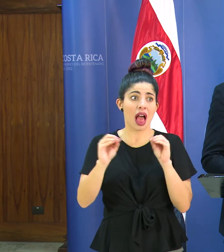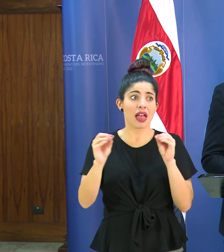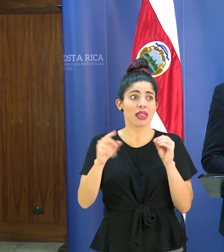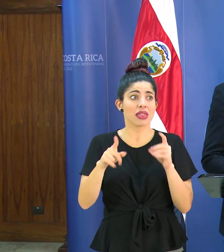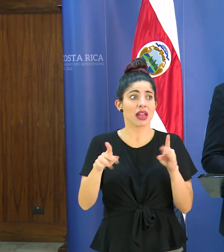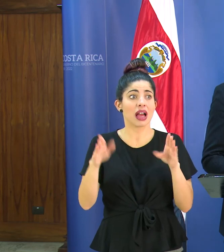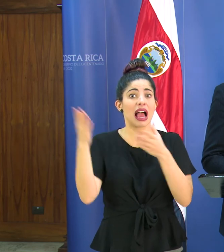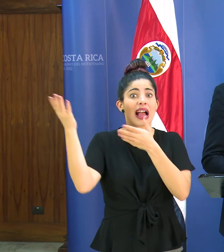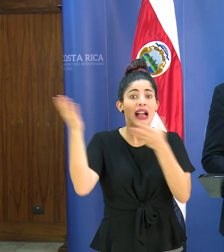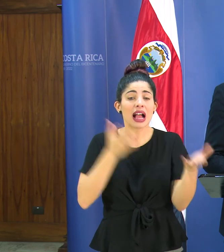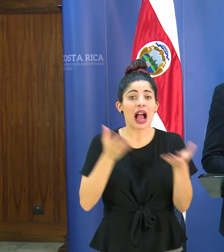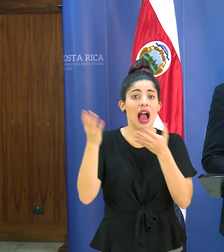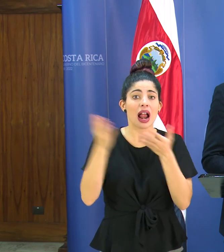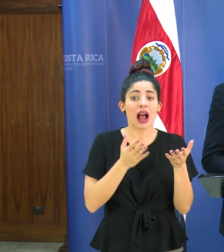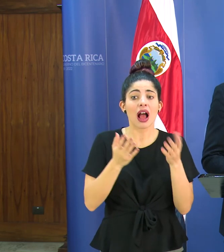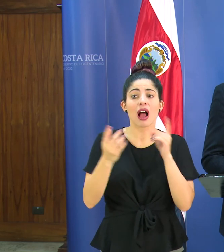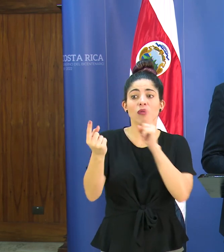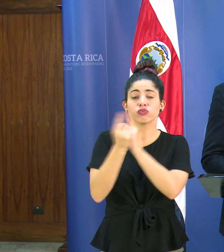bien